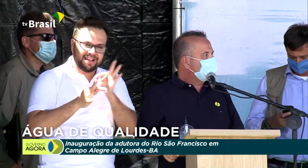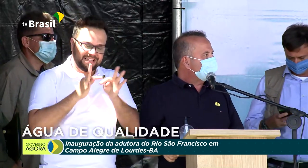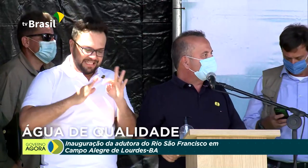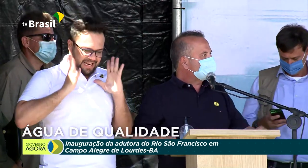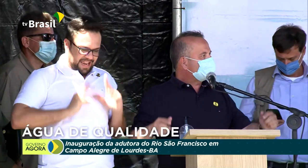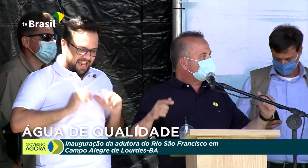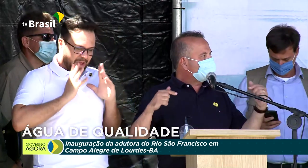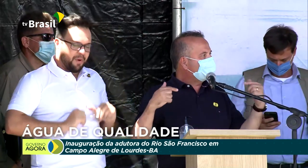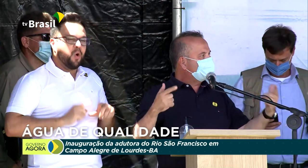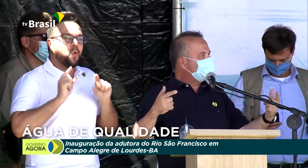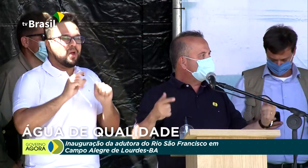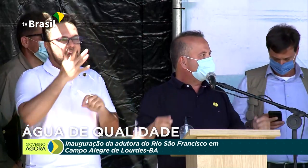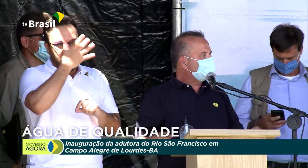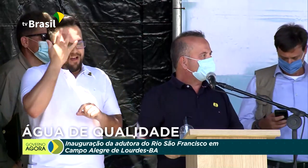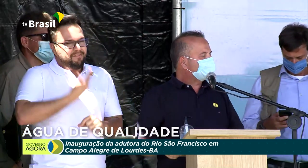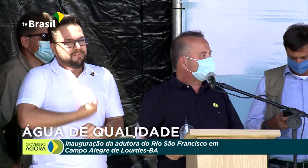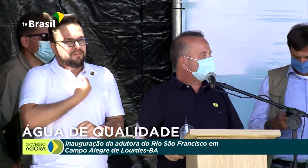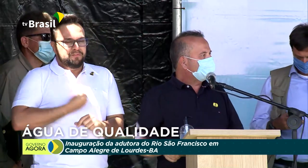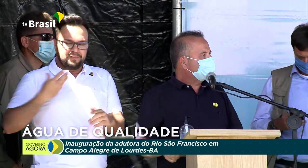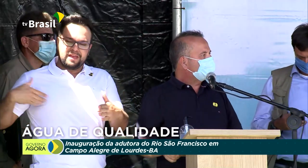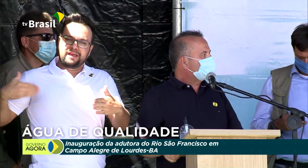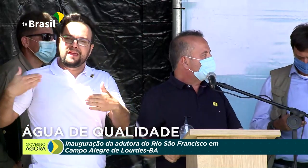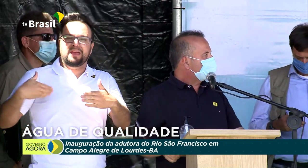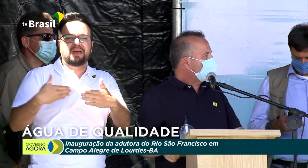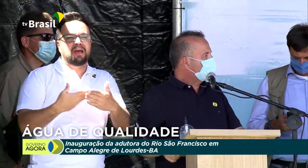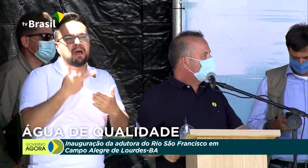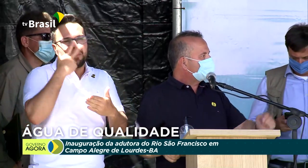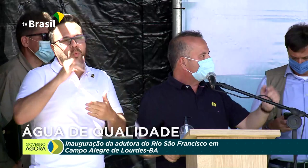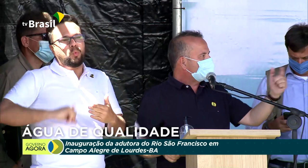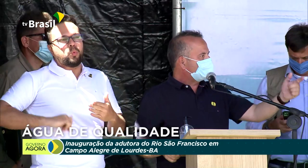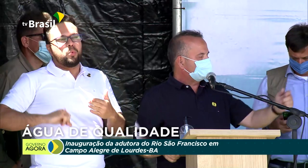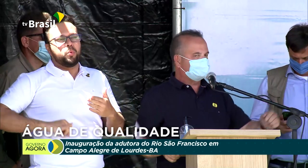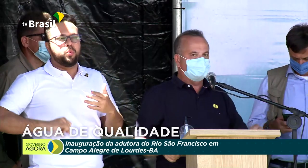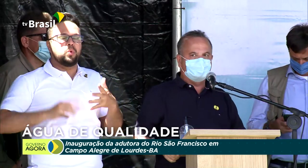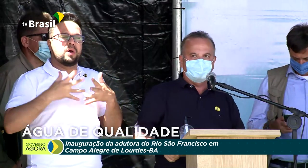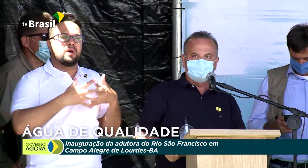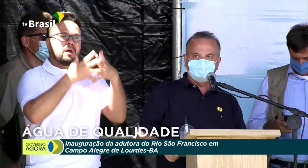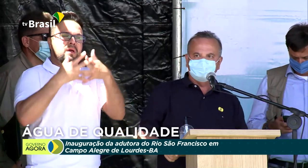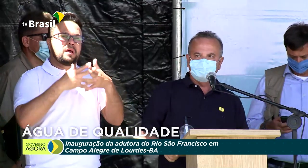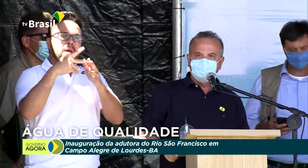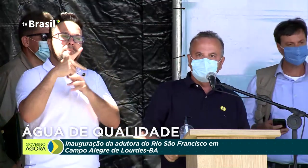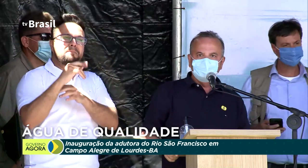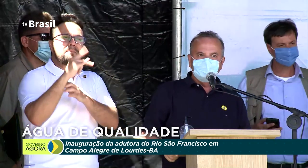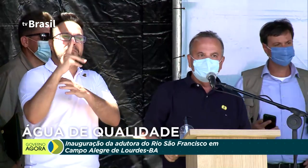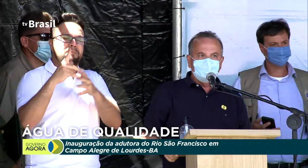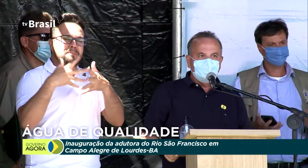quem passou a sua vida inteira sendo atendida pelo carro-pipa, pela cacimba.